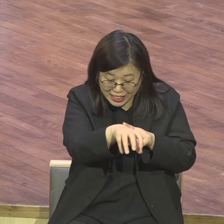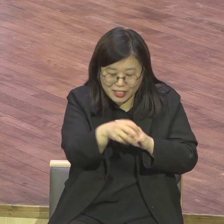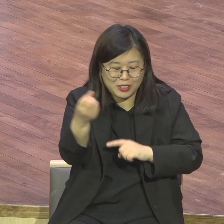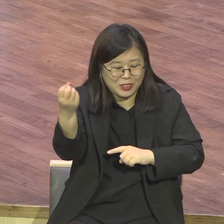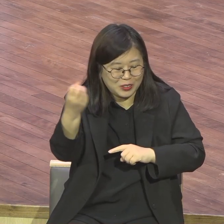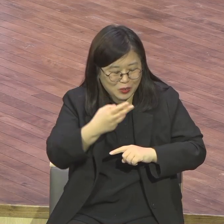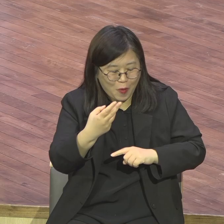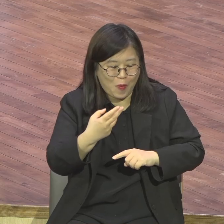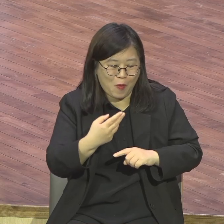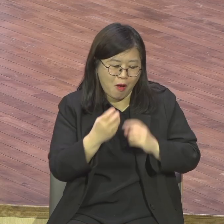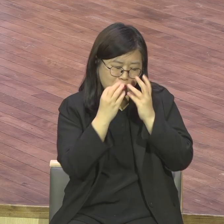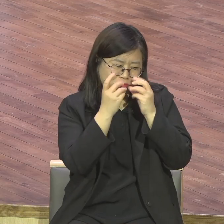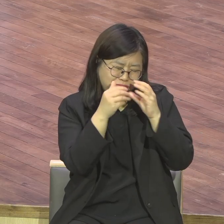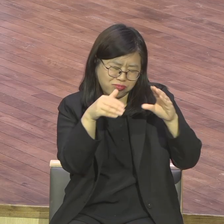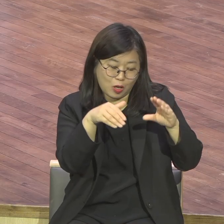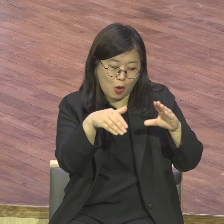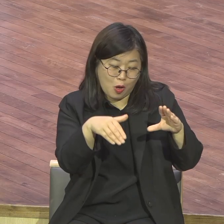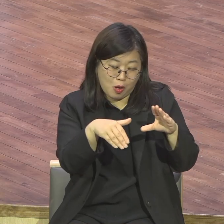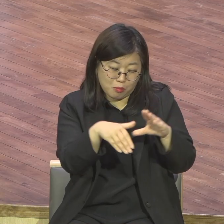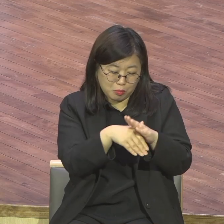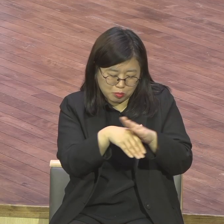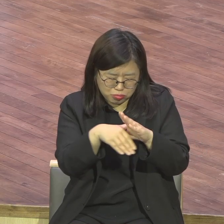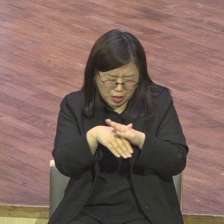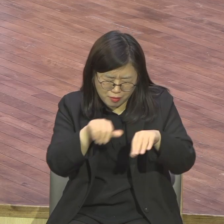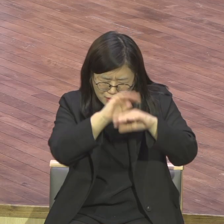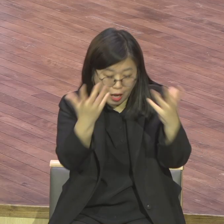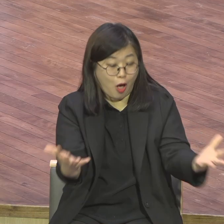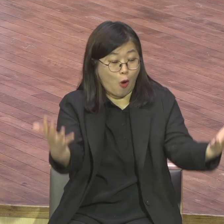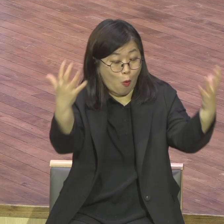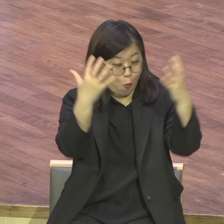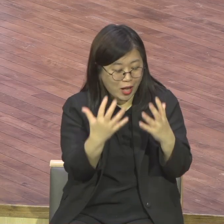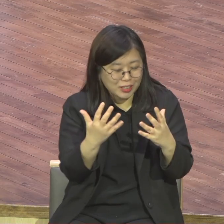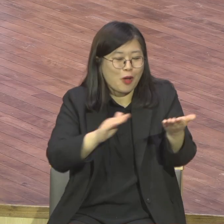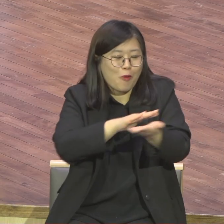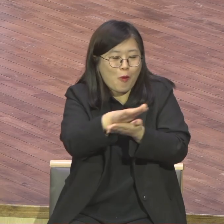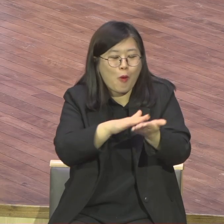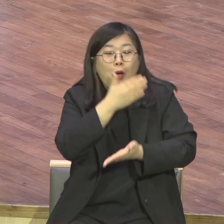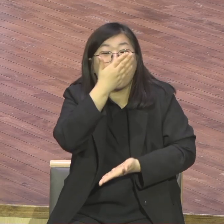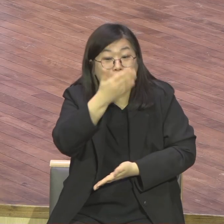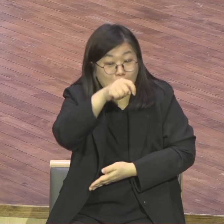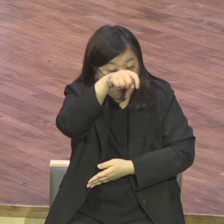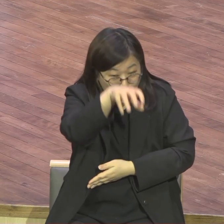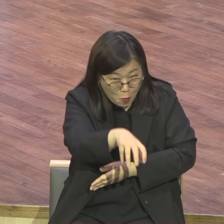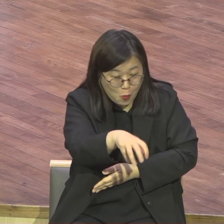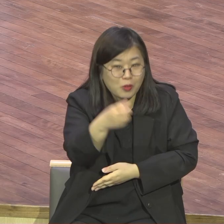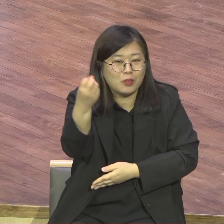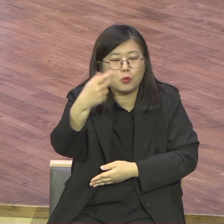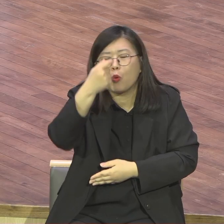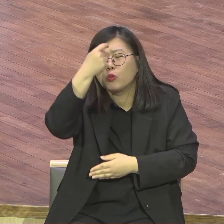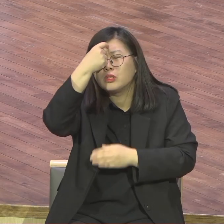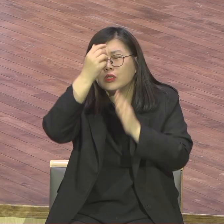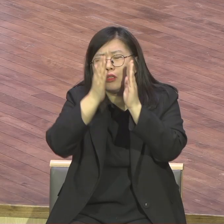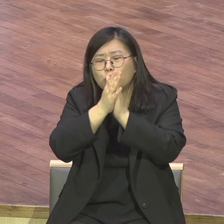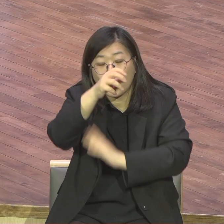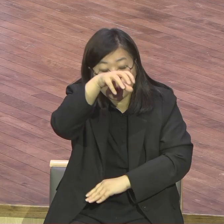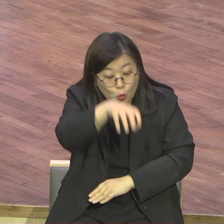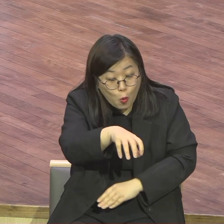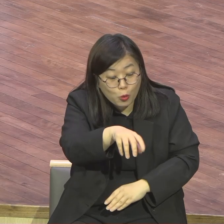이방인떨 그리고 뭐요? 이 교회는 기도하는 곳이다. 기도의 떨. 그래서